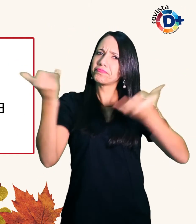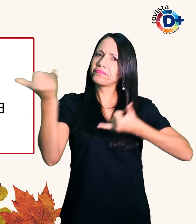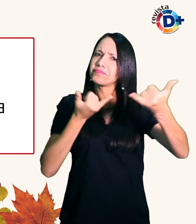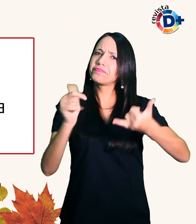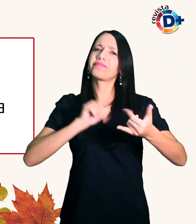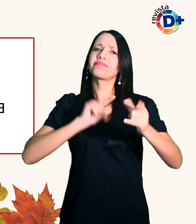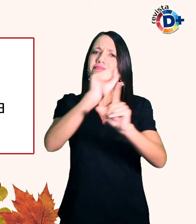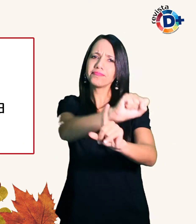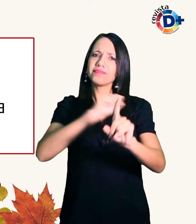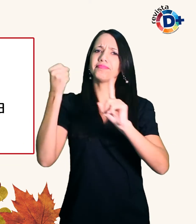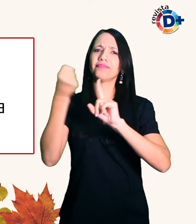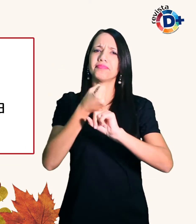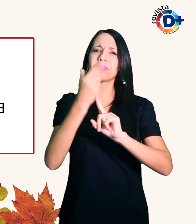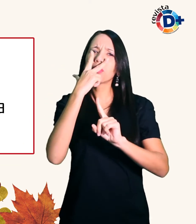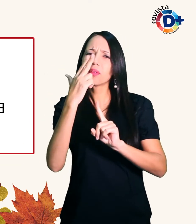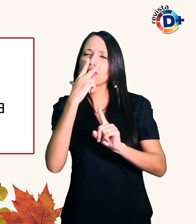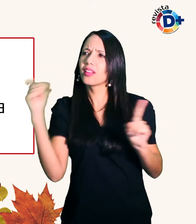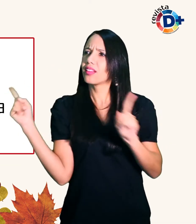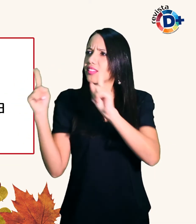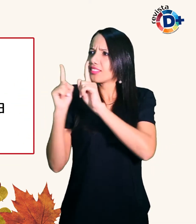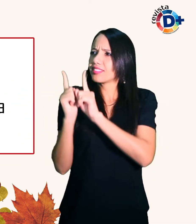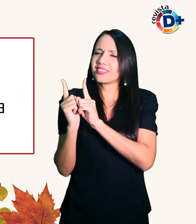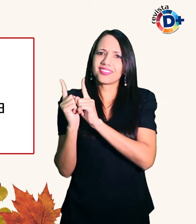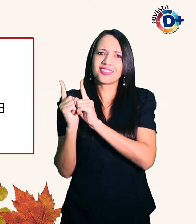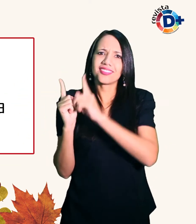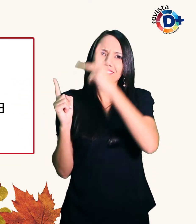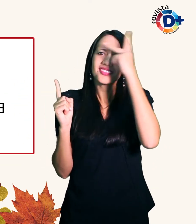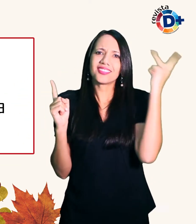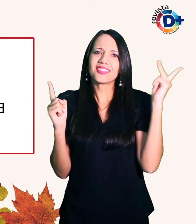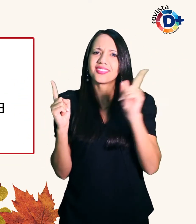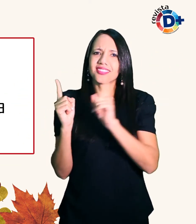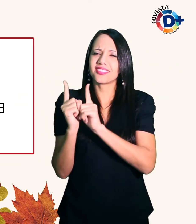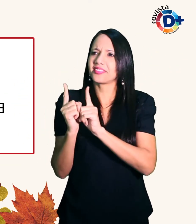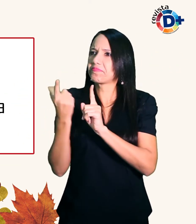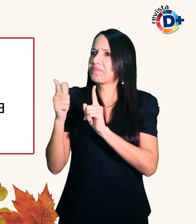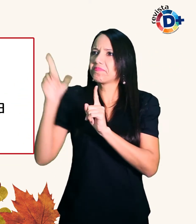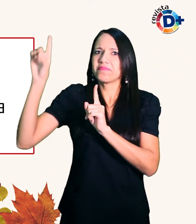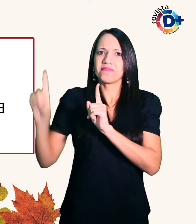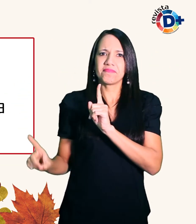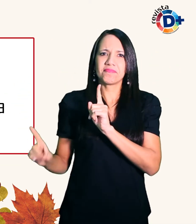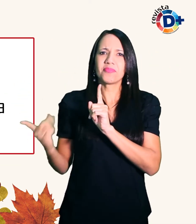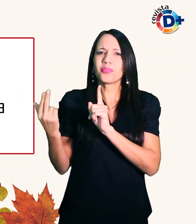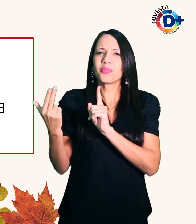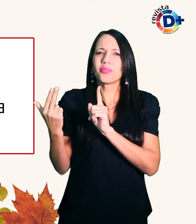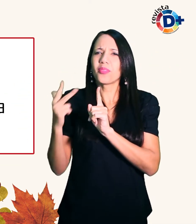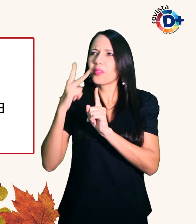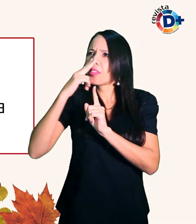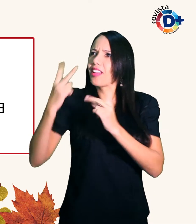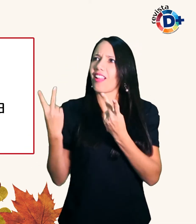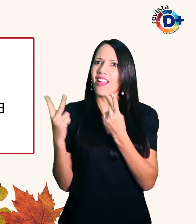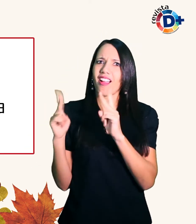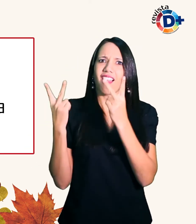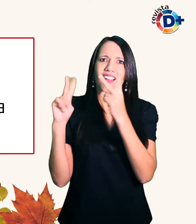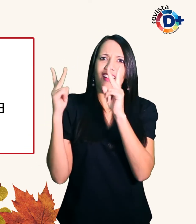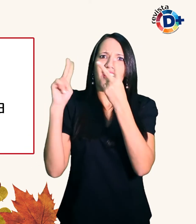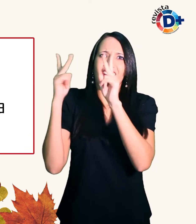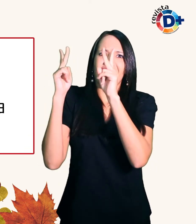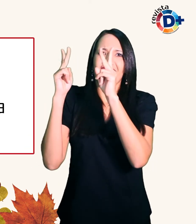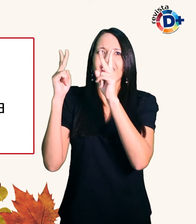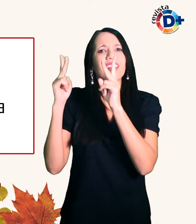associa o relacionamento com uma pessoa sem deficiência como uma espécie de vitória como se a deficiência fosse